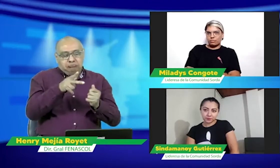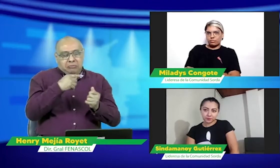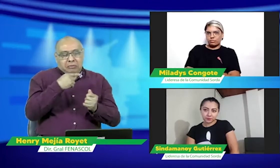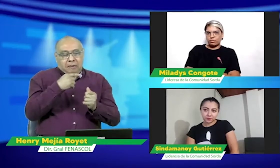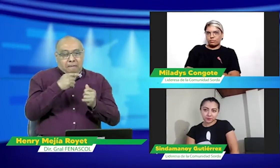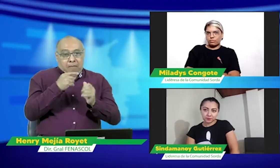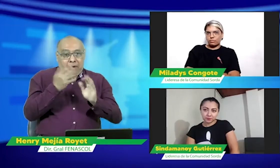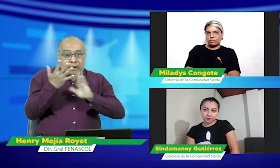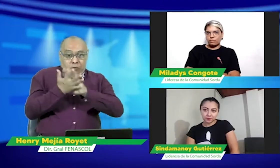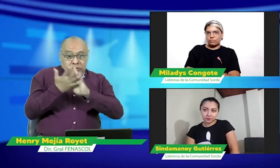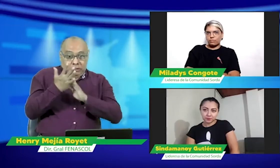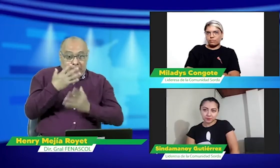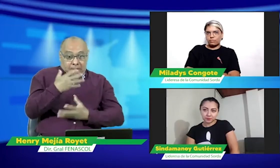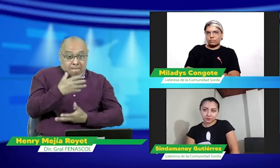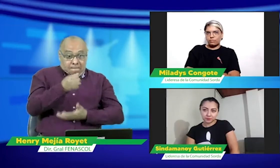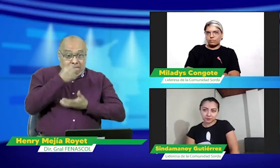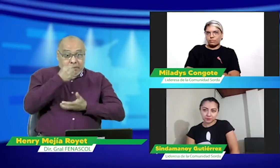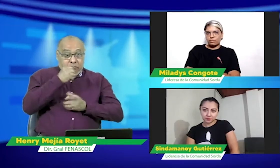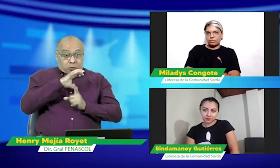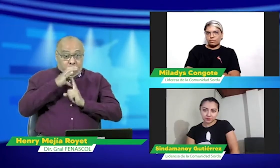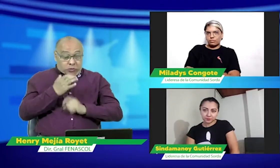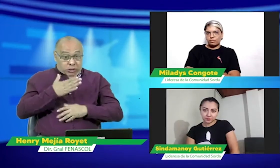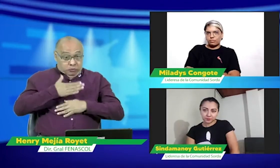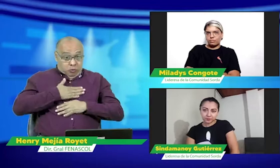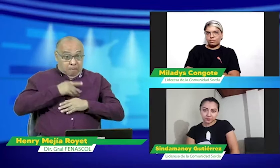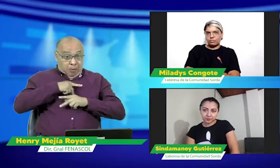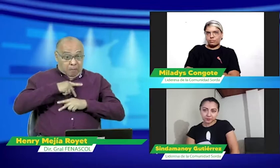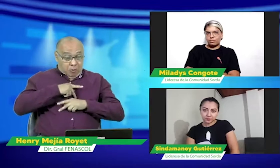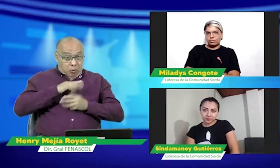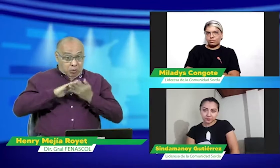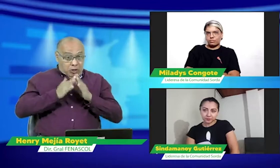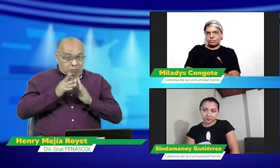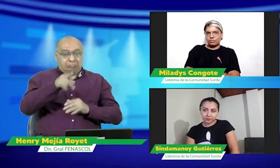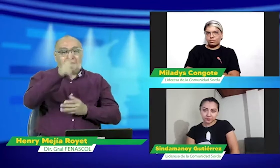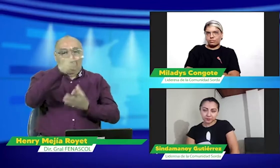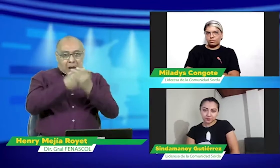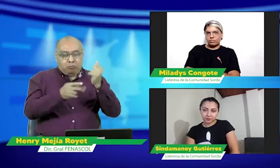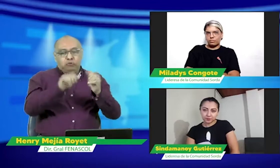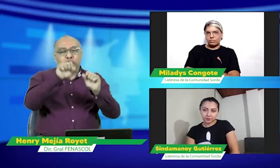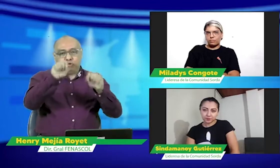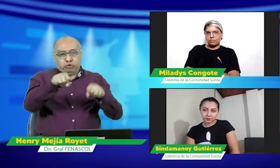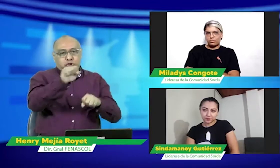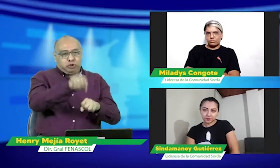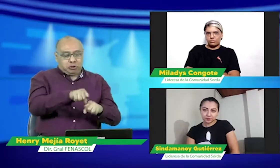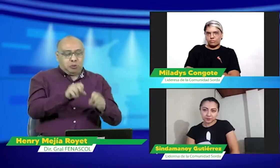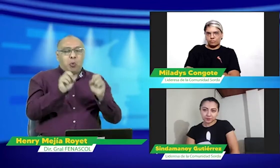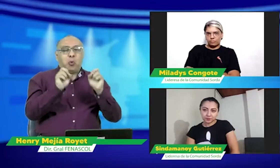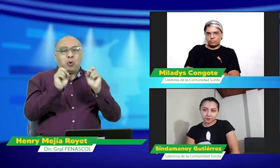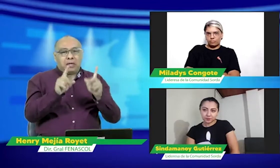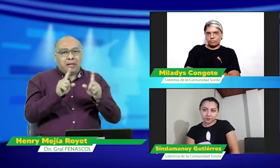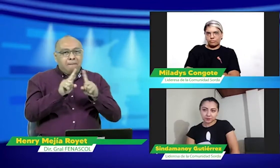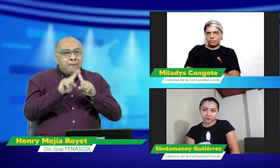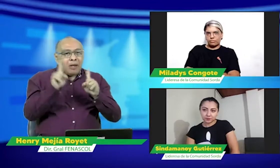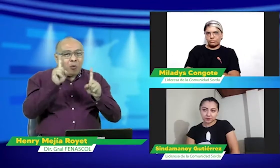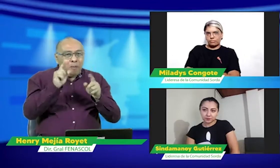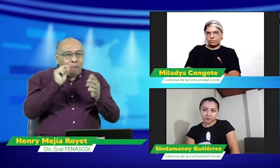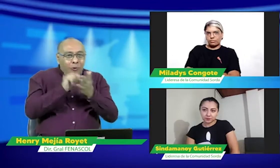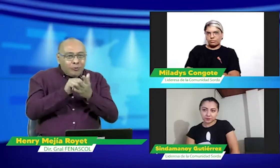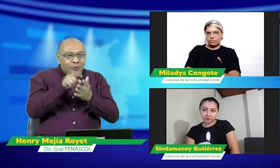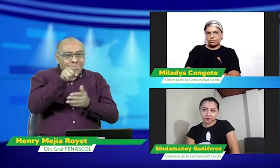encuentro que ambas están de acuerdo en que la lengua de señas es patrimonio cultural de la comunidad sorda.